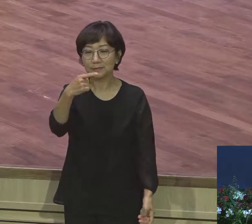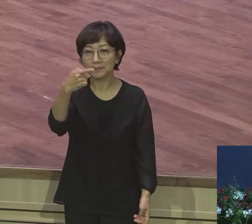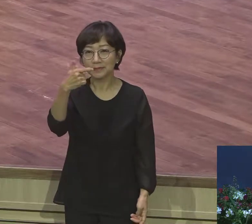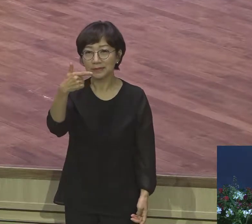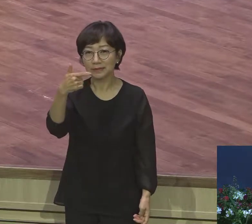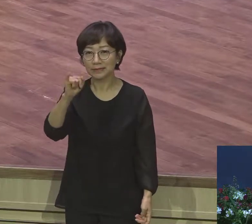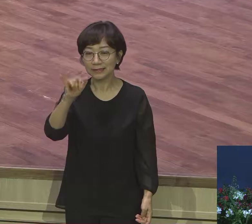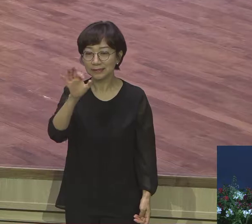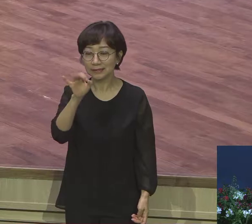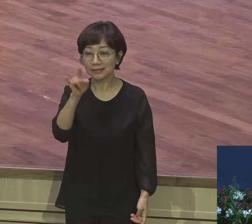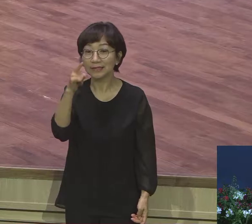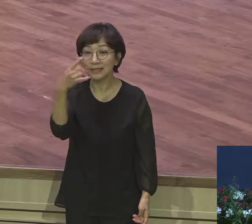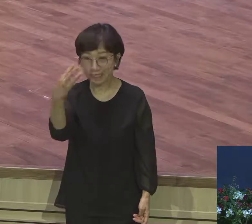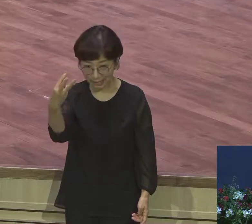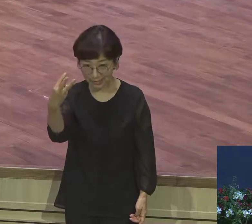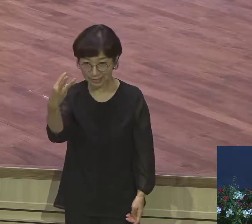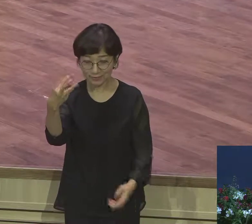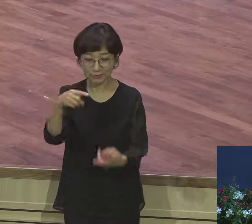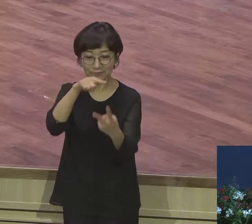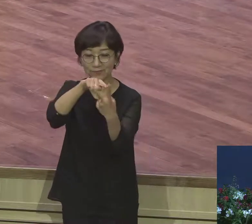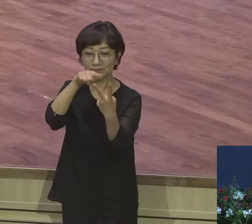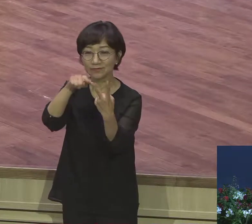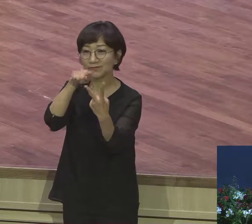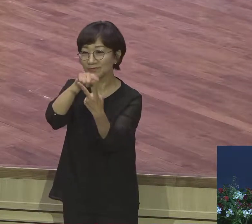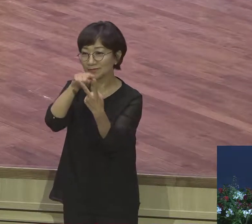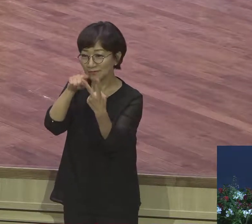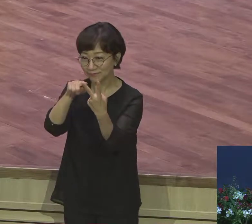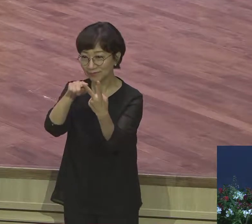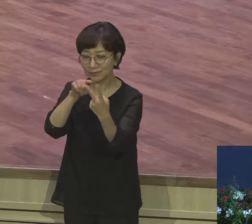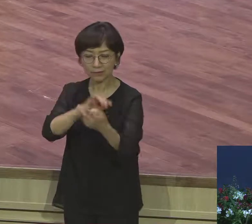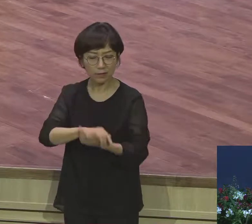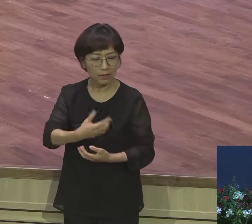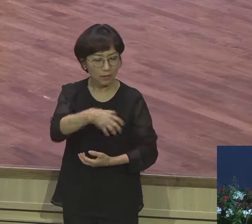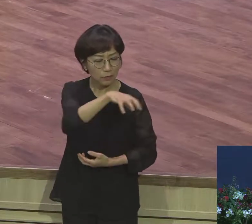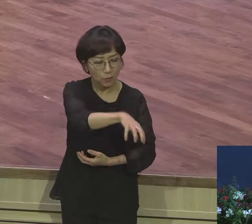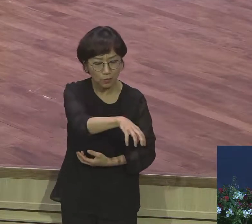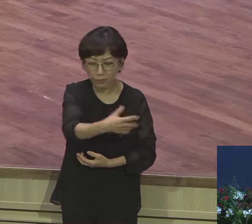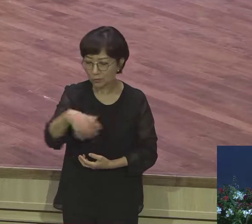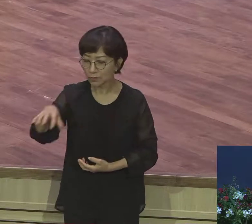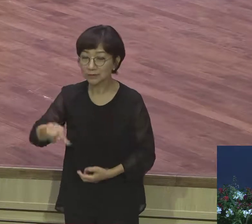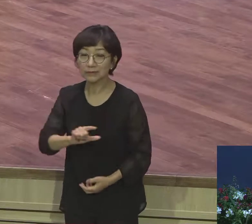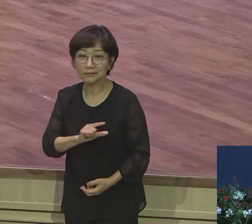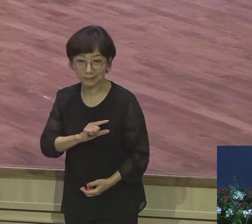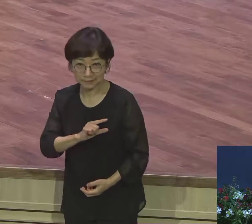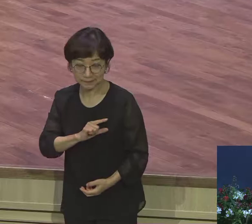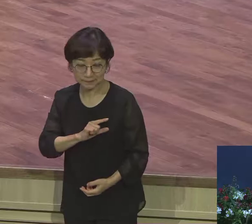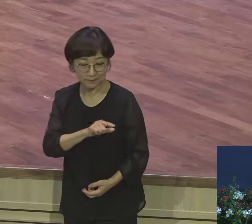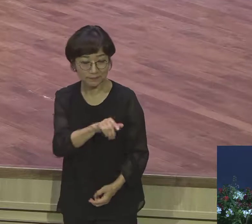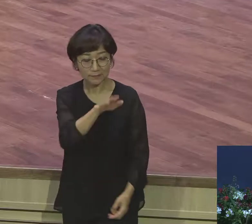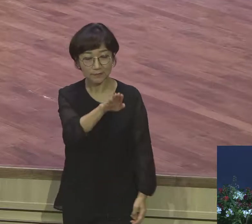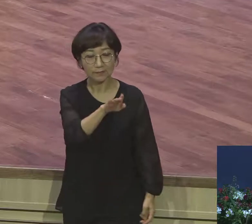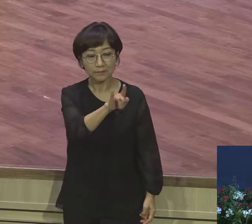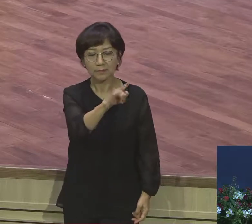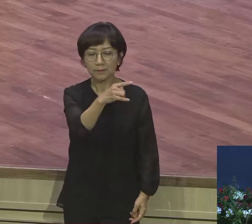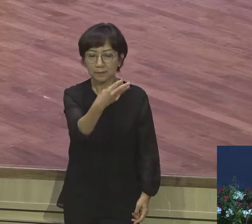두 가지 다 지명 이름인데 베델, 베델, 엘이 다 들어갔어요